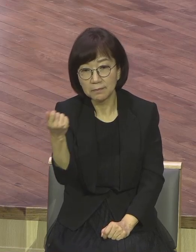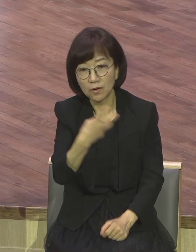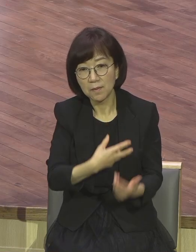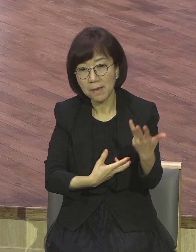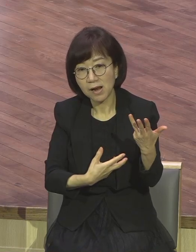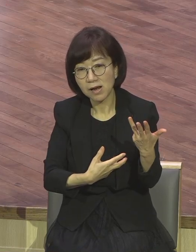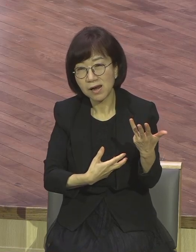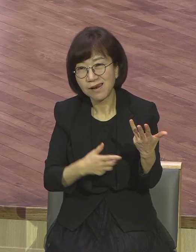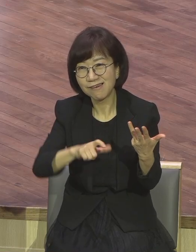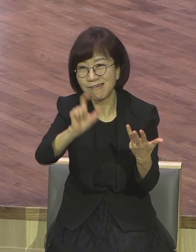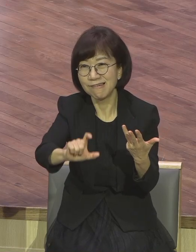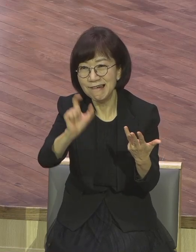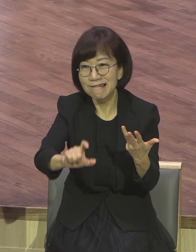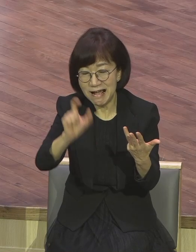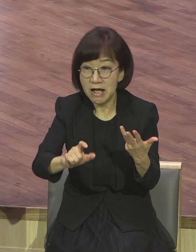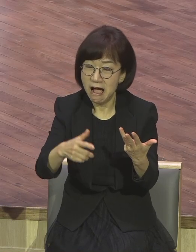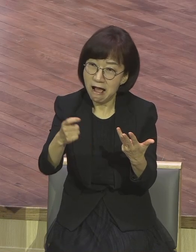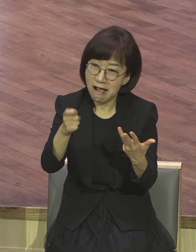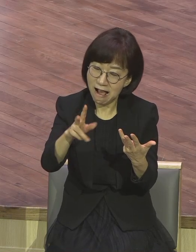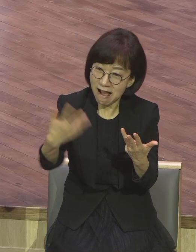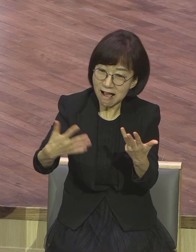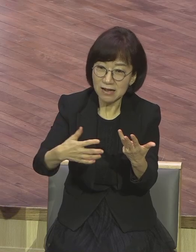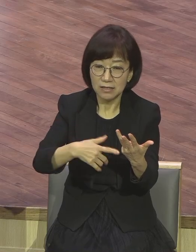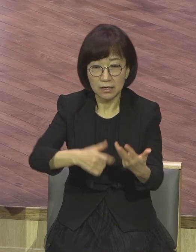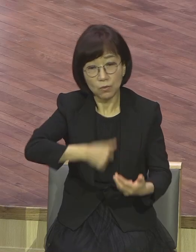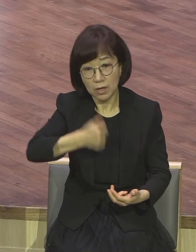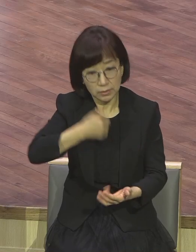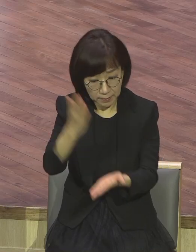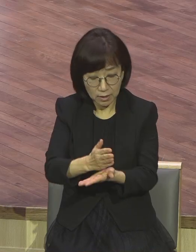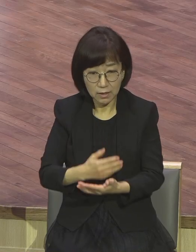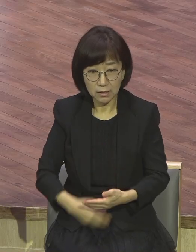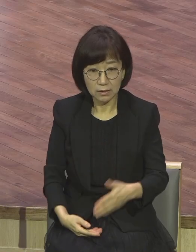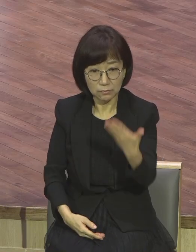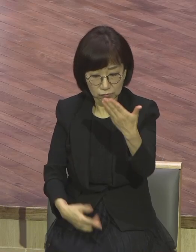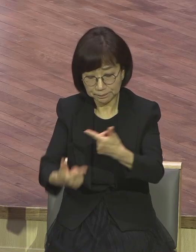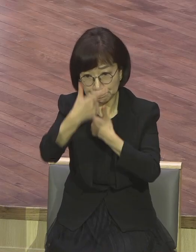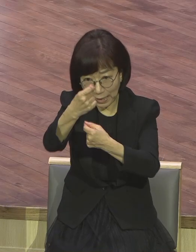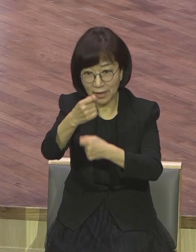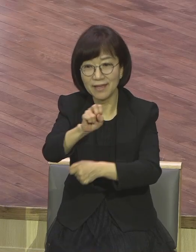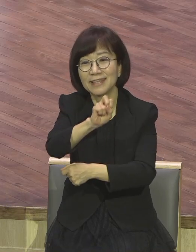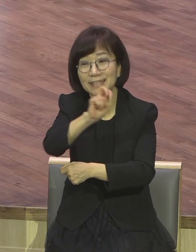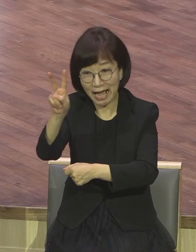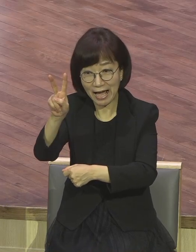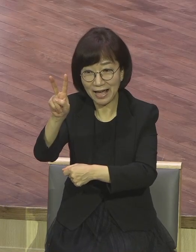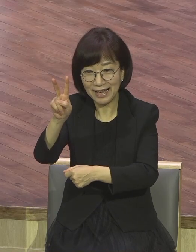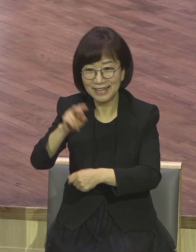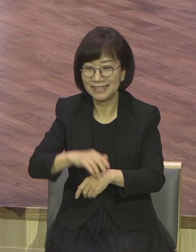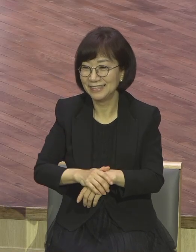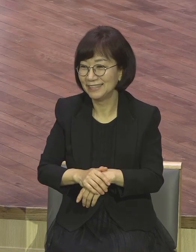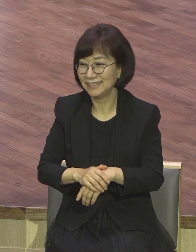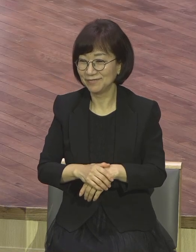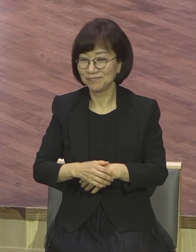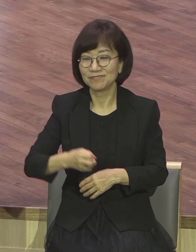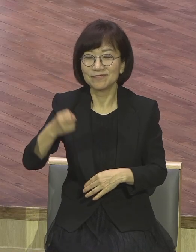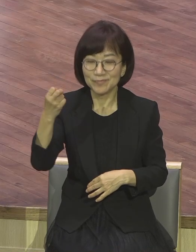기도하면 돼요. 유명한 복음 전도자 레오나드 레이븐 힐이라는 분이 이런 말을 했습니다. 사단은